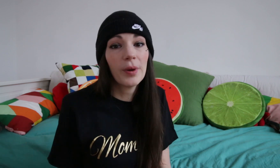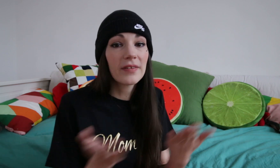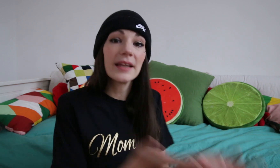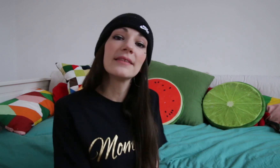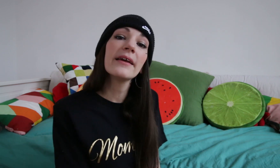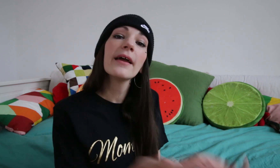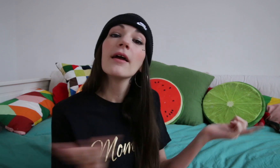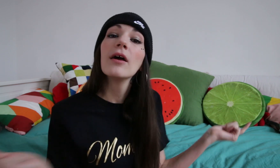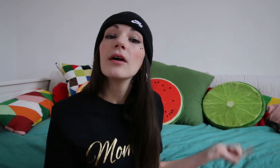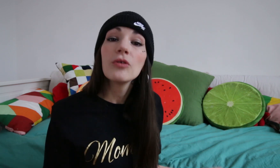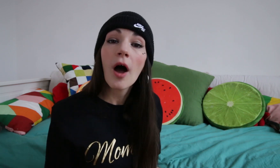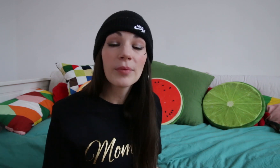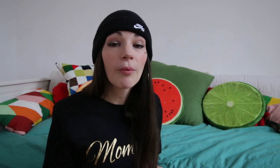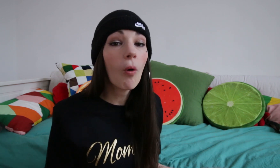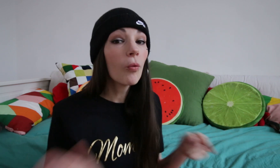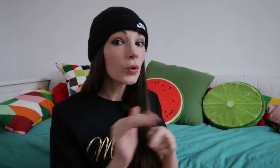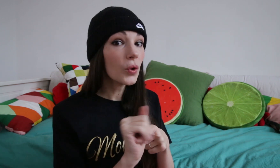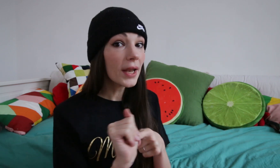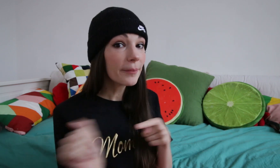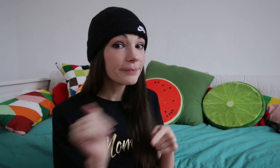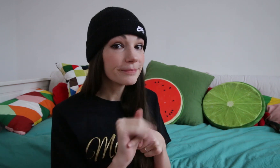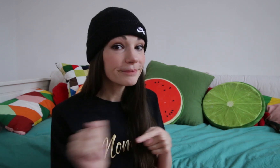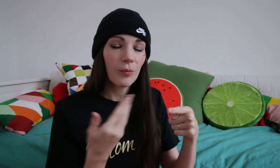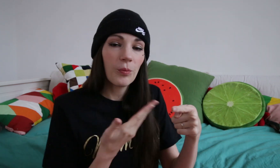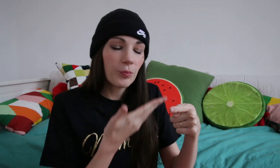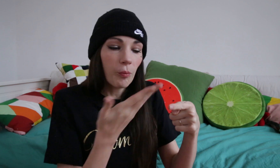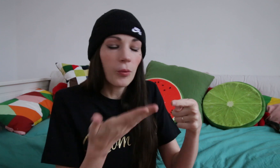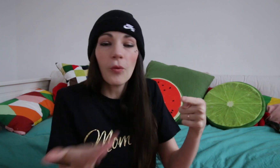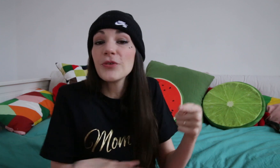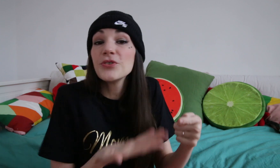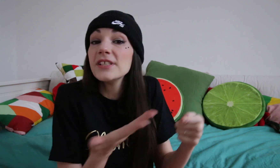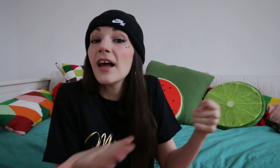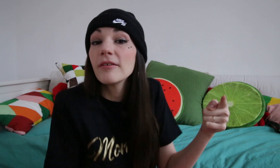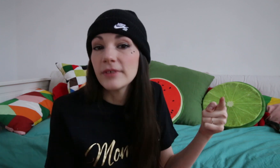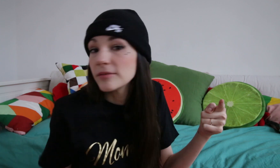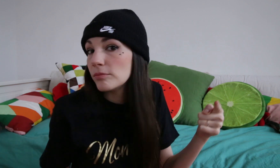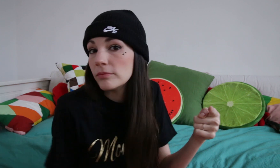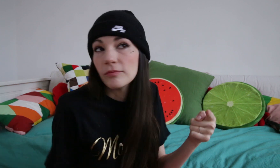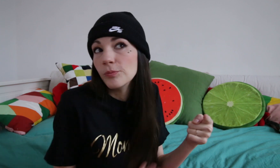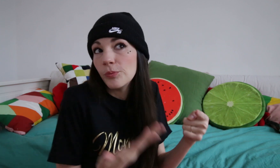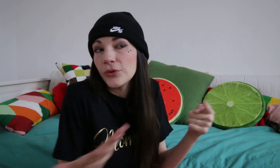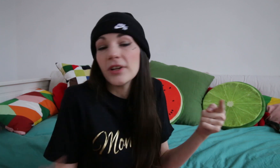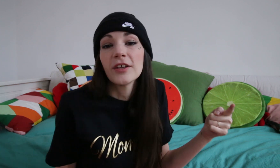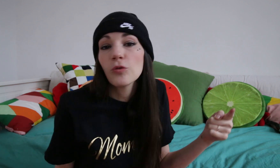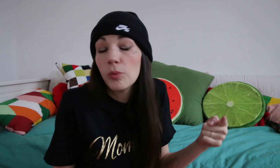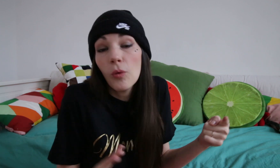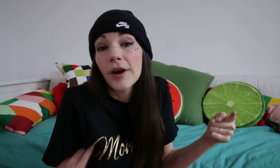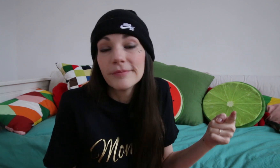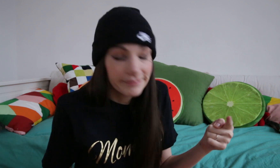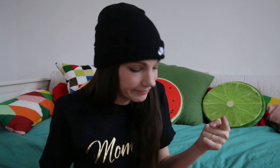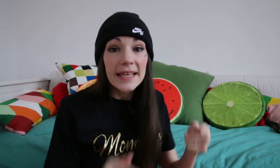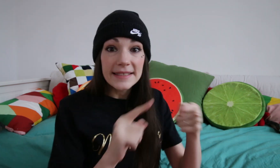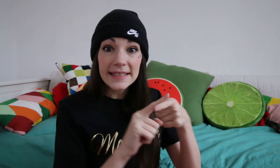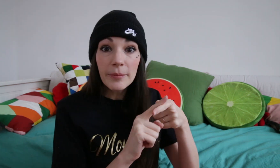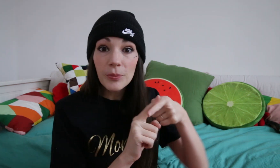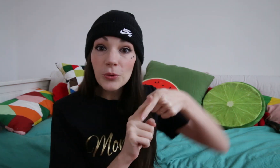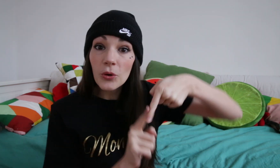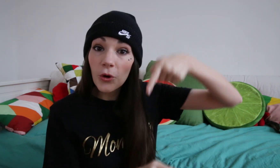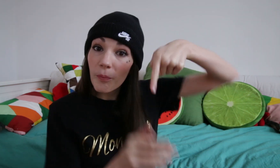pas allaités un biberon de lait. Pourquoi ce signe là ? Posez la question, pourquoi ? C'est pour le